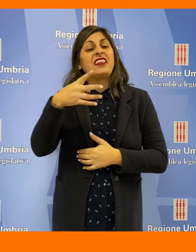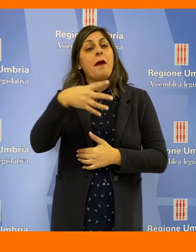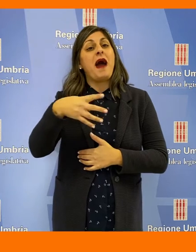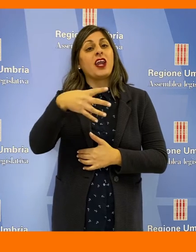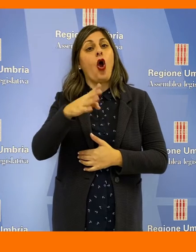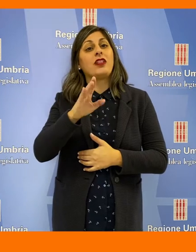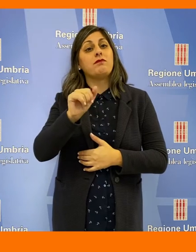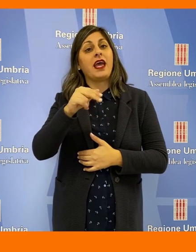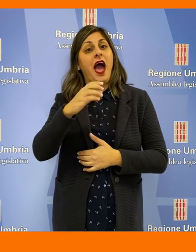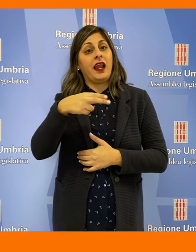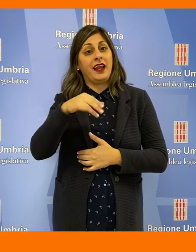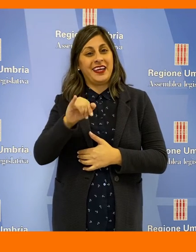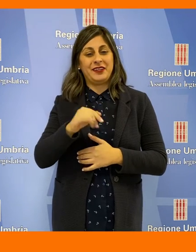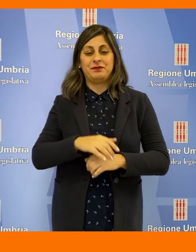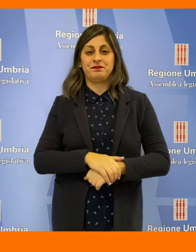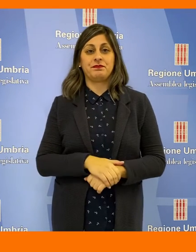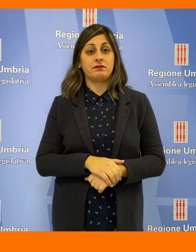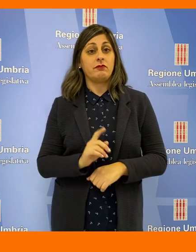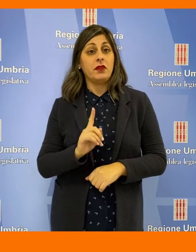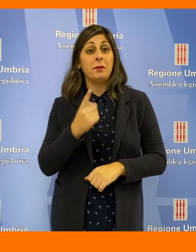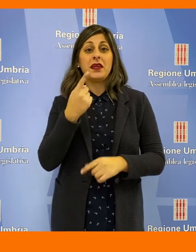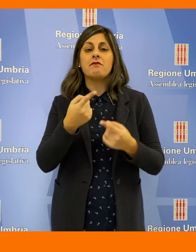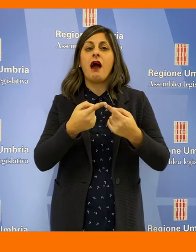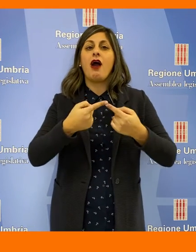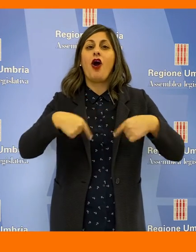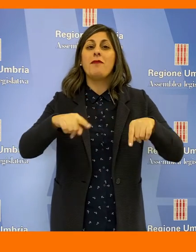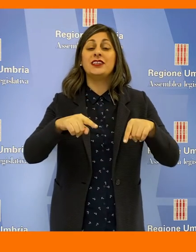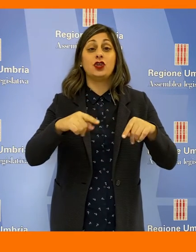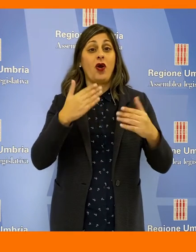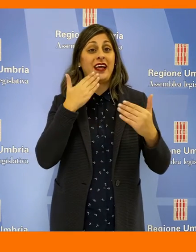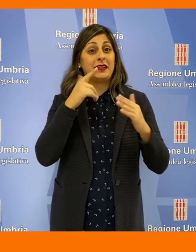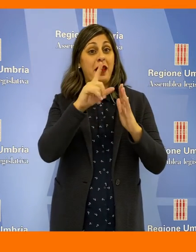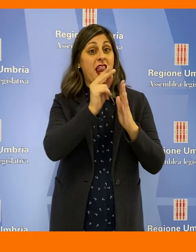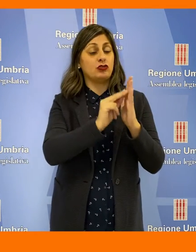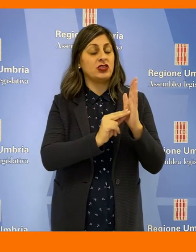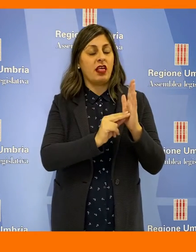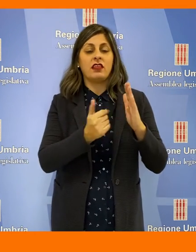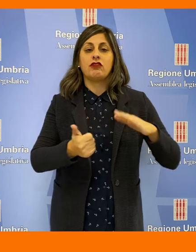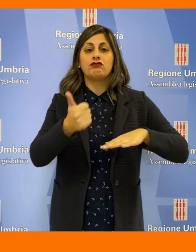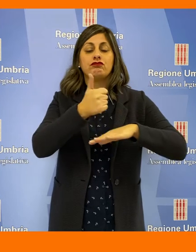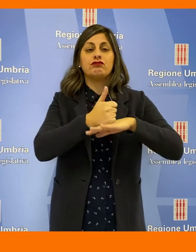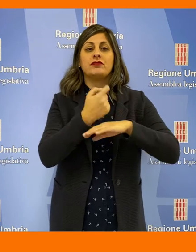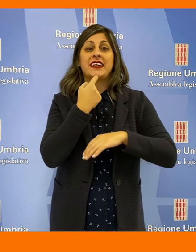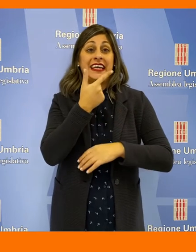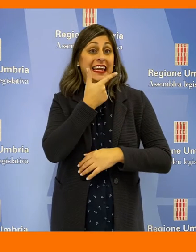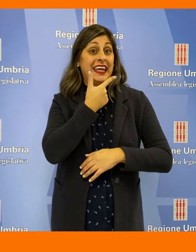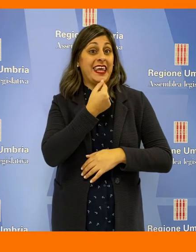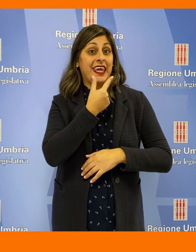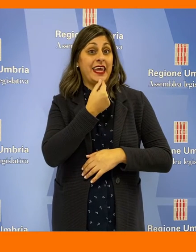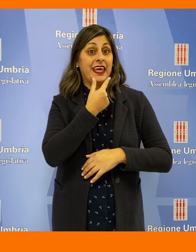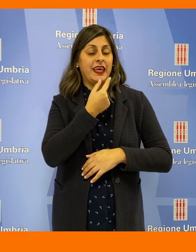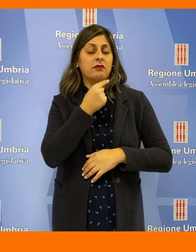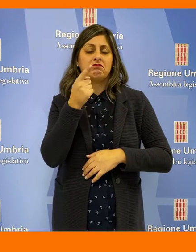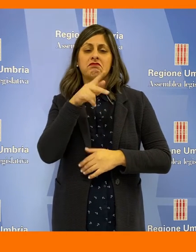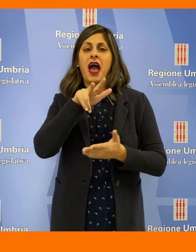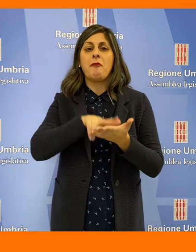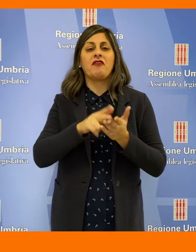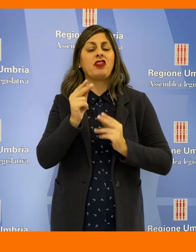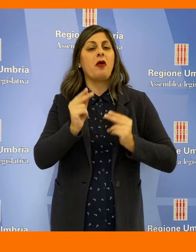Ce ne parla David Mariotti Bianchi. La prima commissione dell'Assemblea legislativa presieduta da Daniele Nicchi